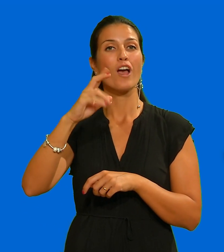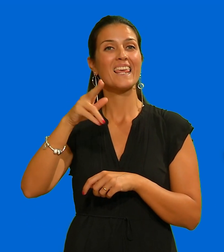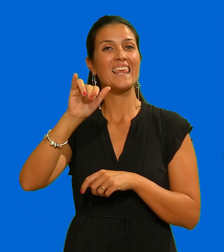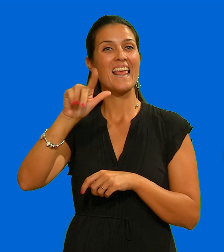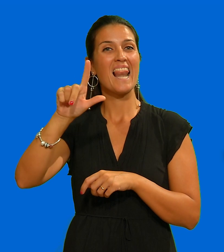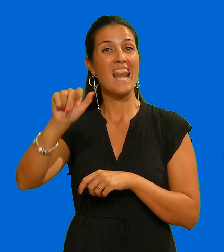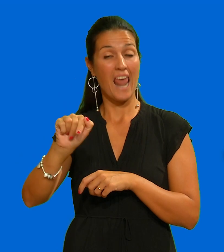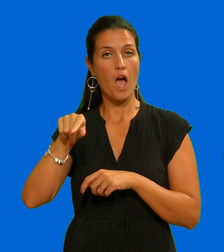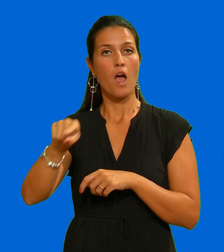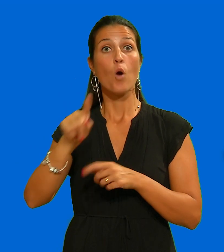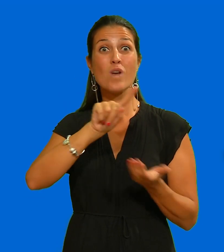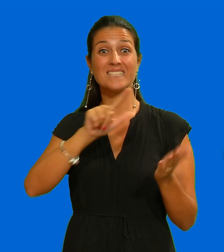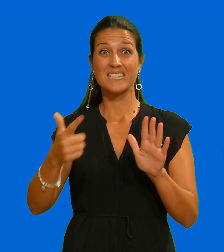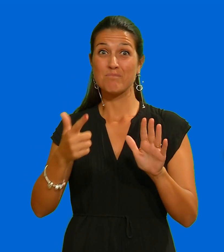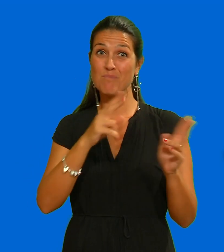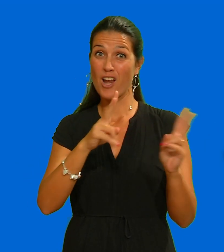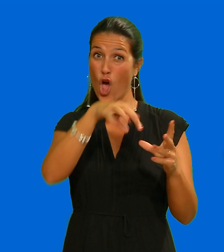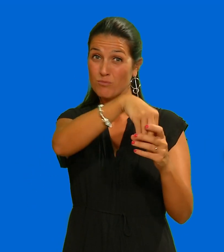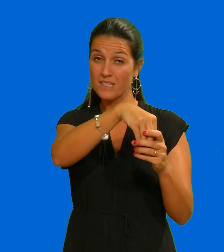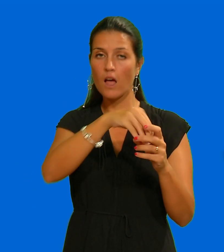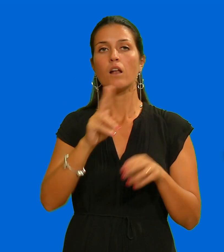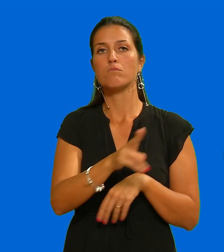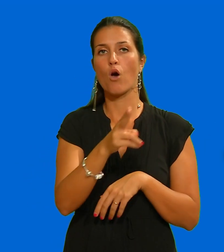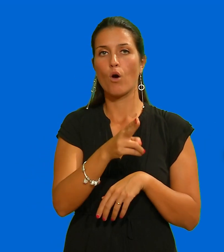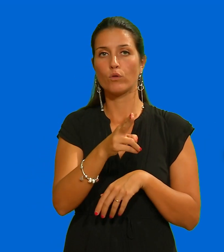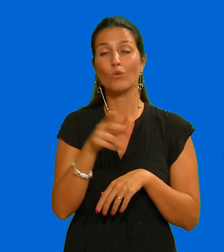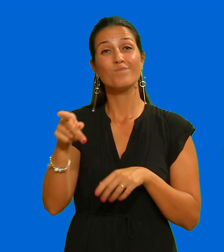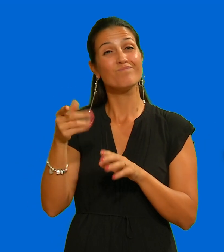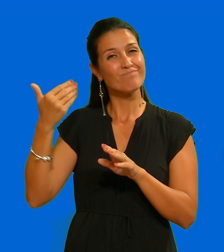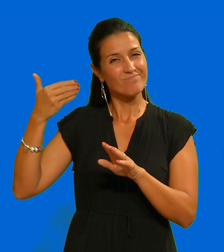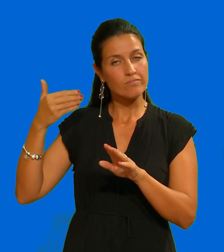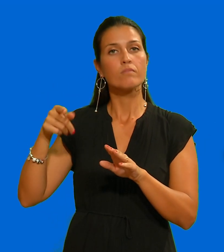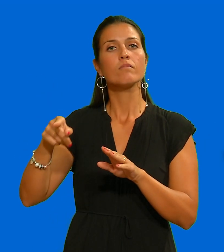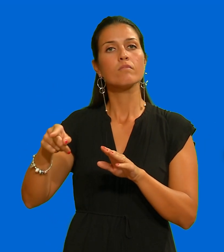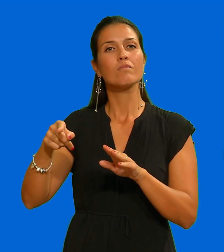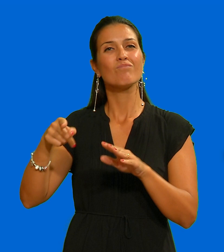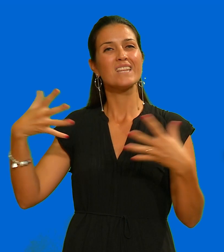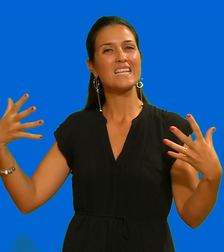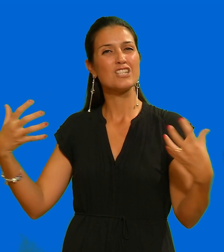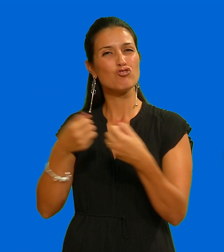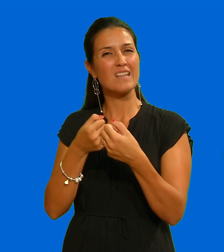Il ragazzo era rimasto gravemente ferito dopo un grave incidente sulla Statale 16,